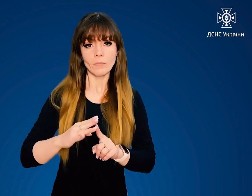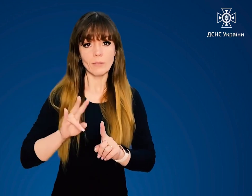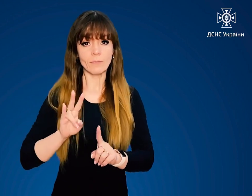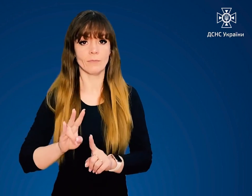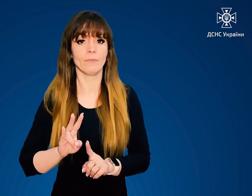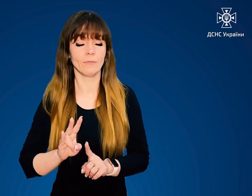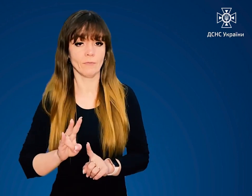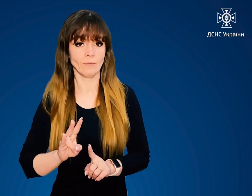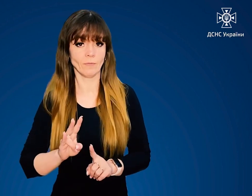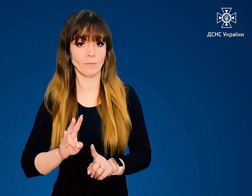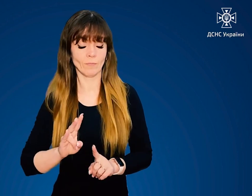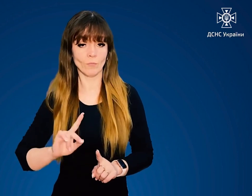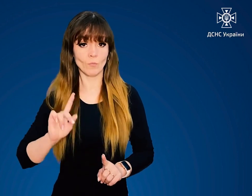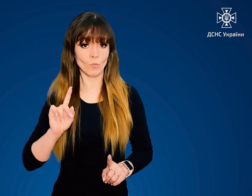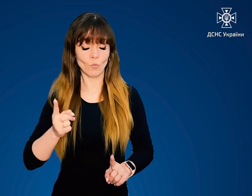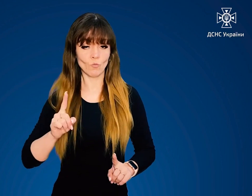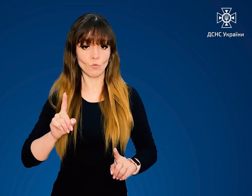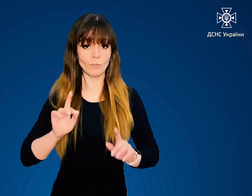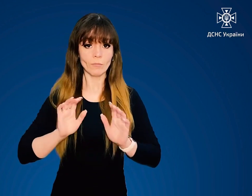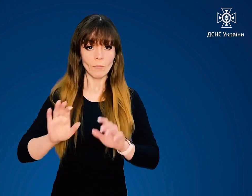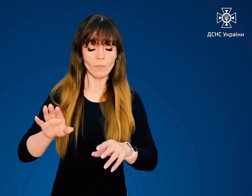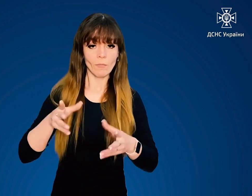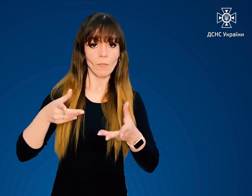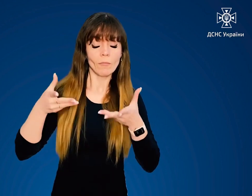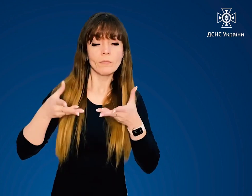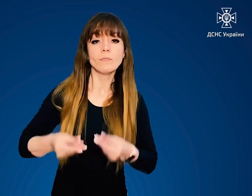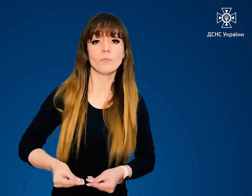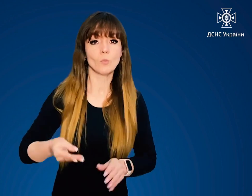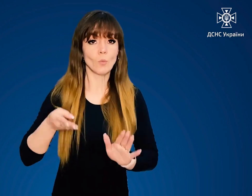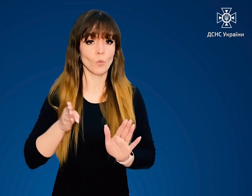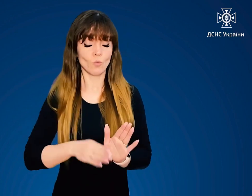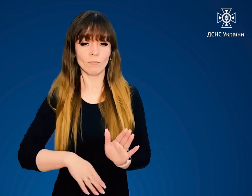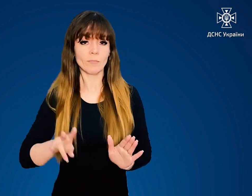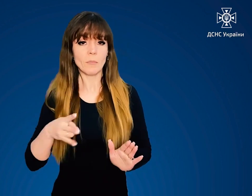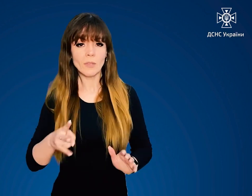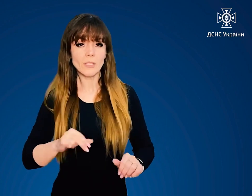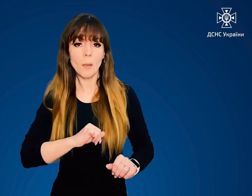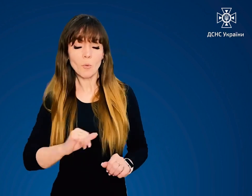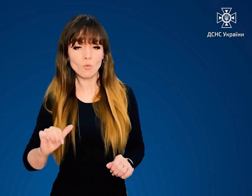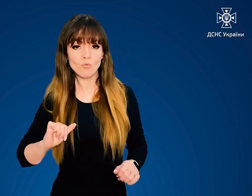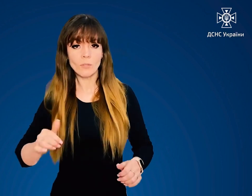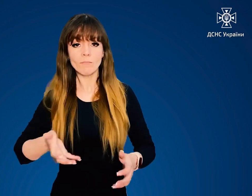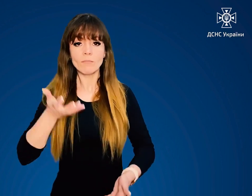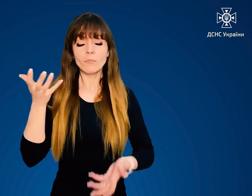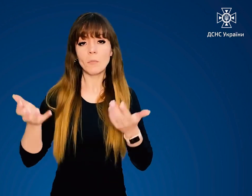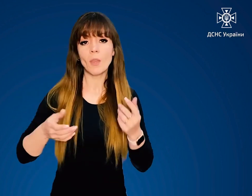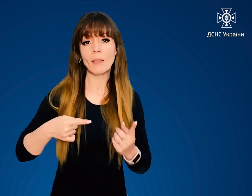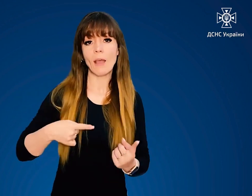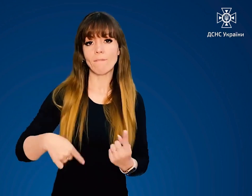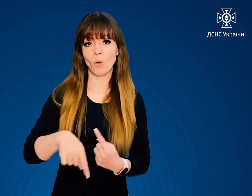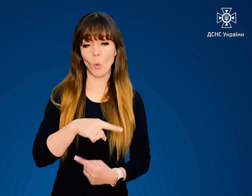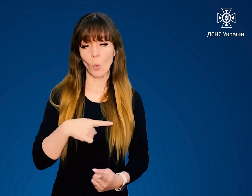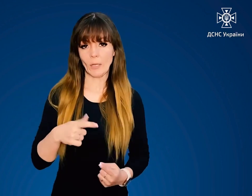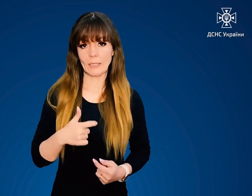тримається. Тому не намагайтеся самотужки розбирати завали довкола себе.